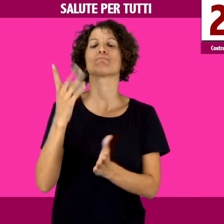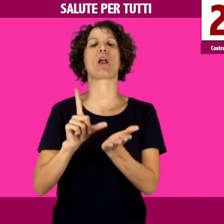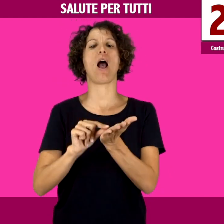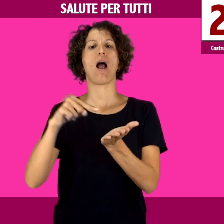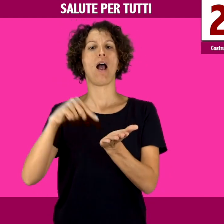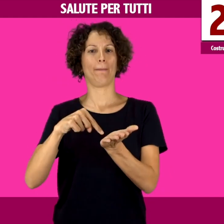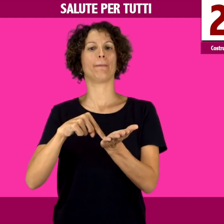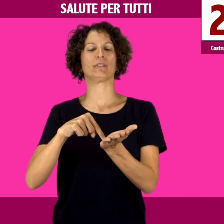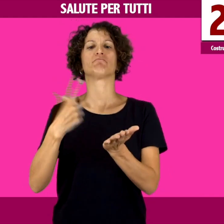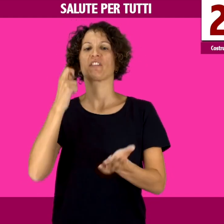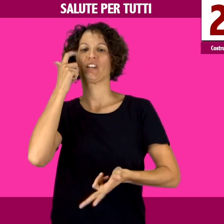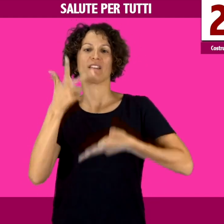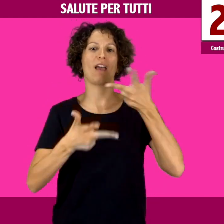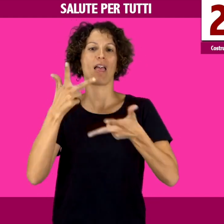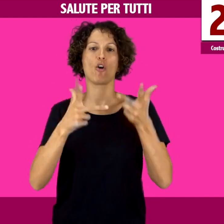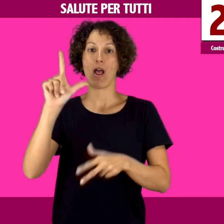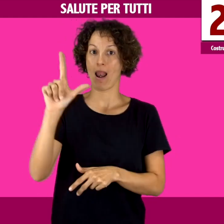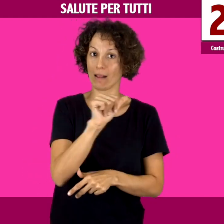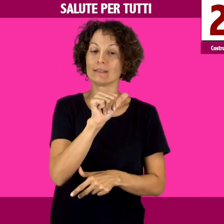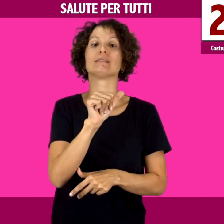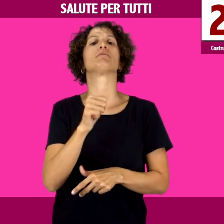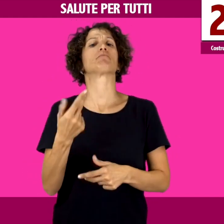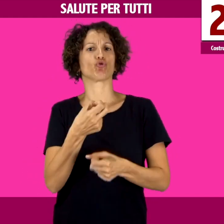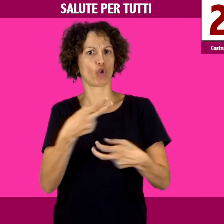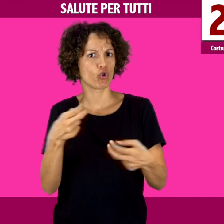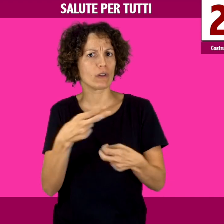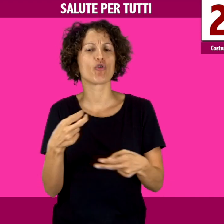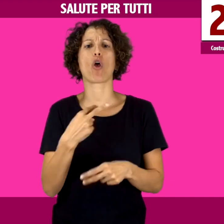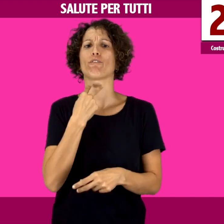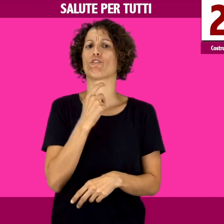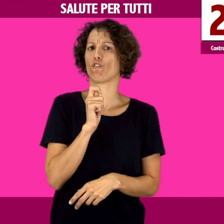video in lice, sottotitolati e messi in voce, su temi legati alla salute.